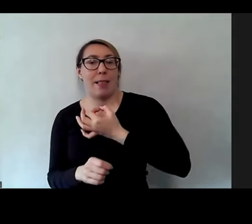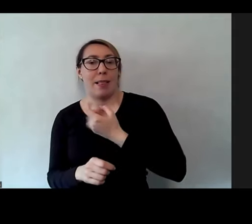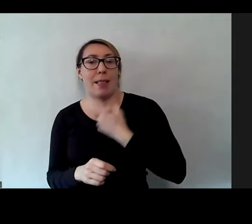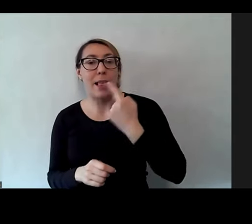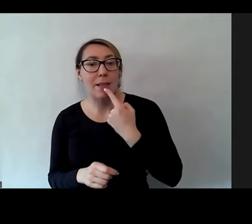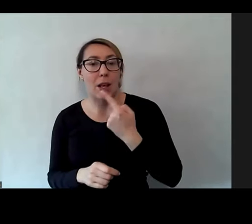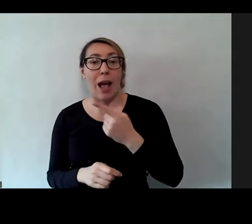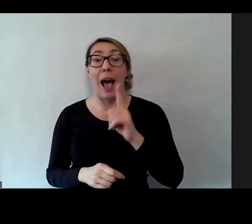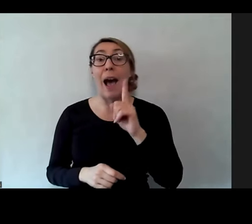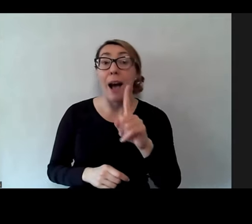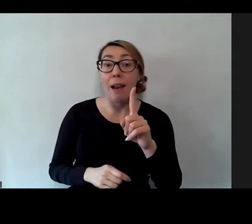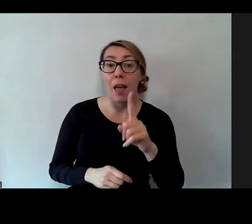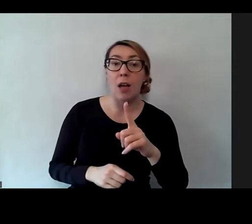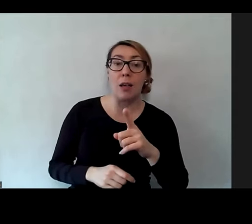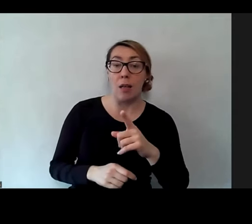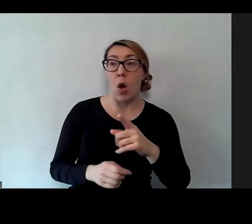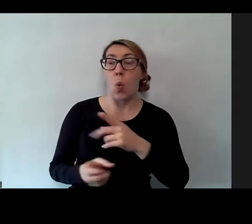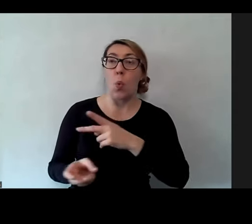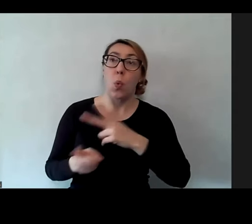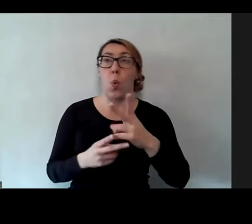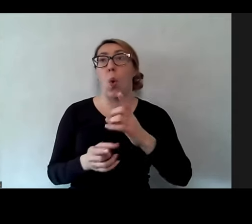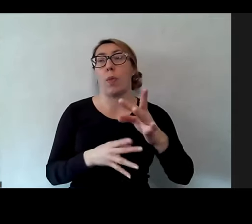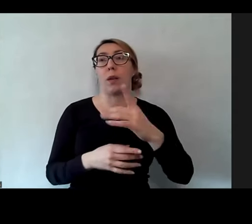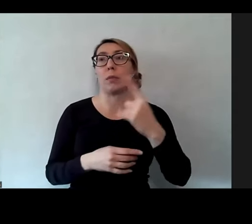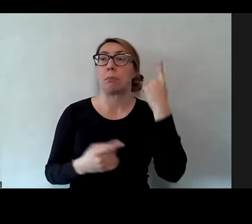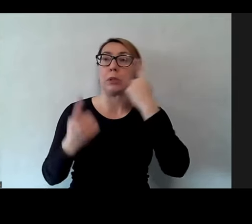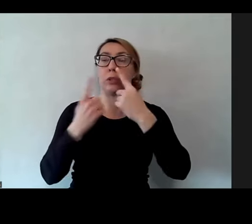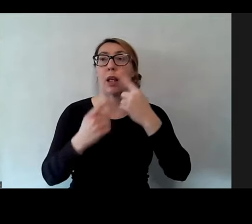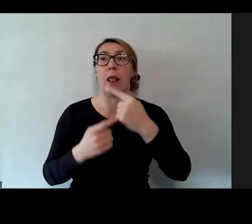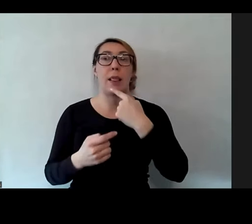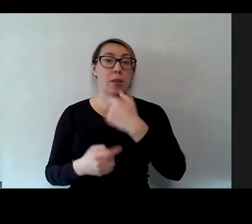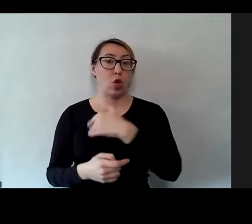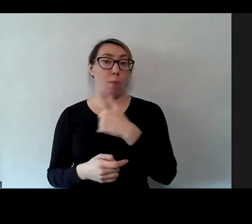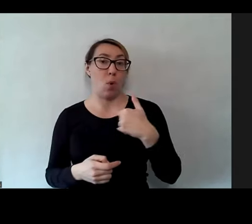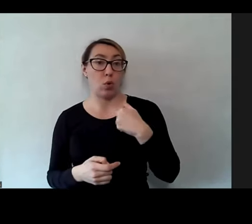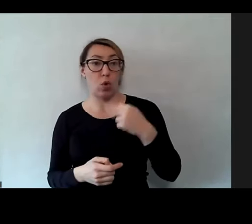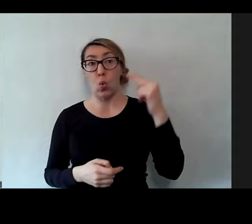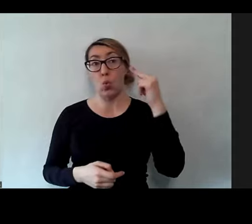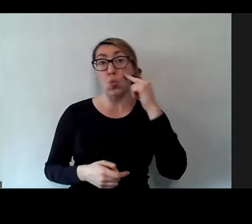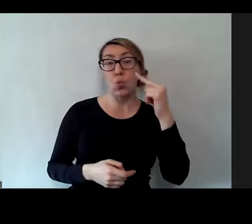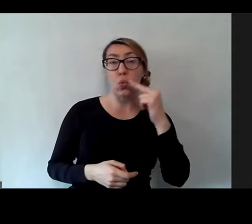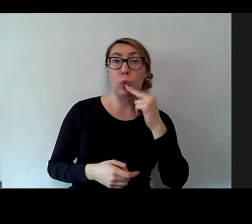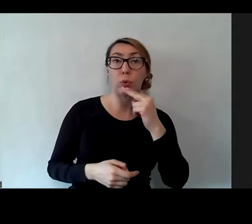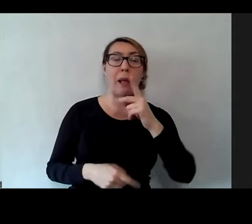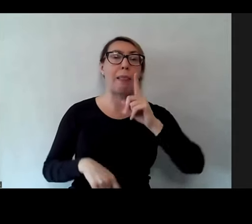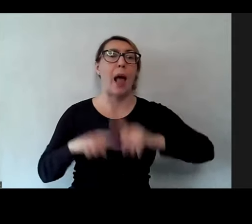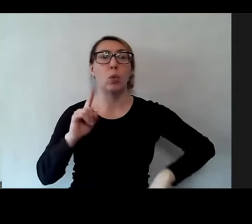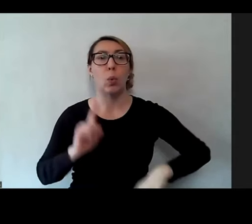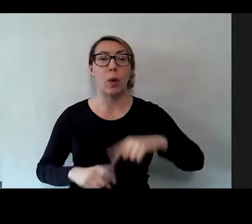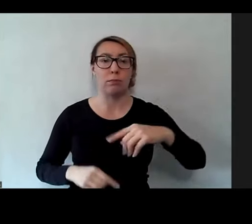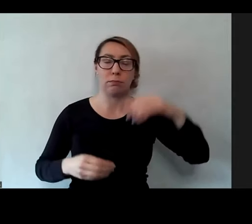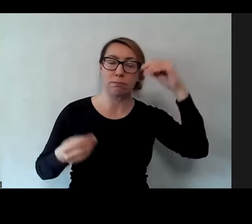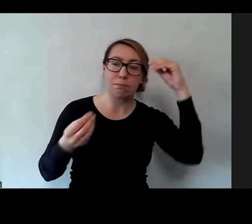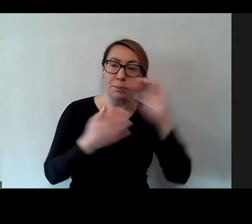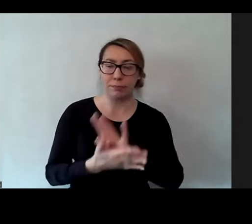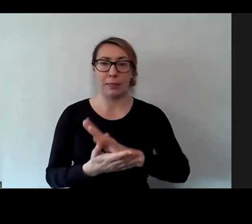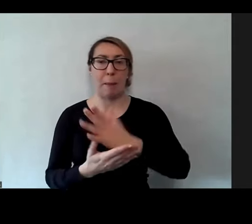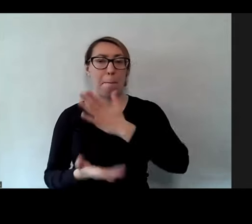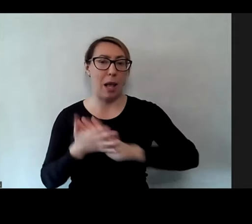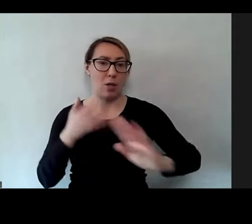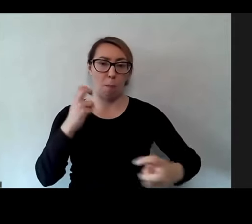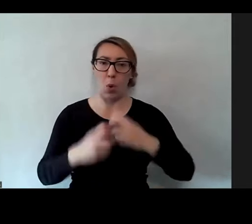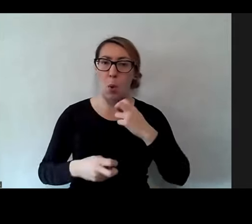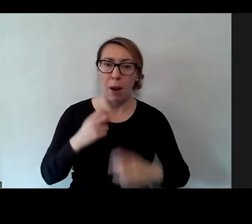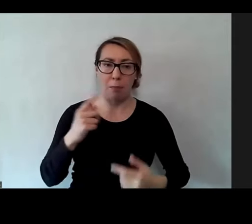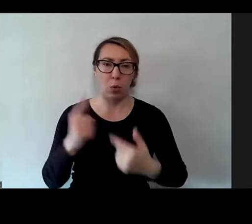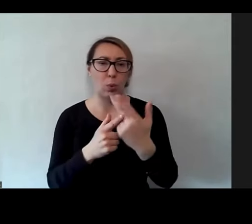że język polski to język, który głusi przyswoją w sposób naturalny, bezproblemowy, bezkonfliktowy. To jest